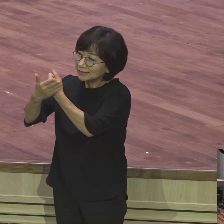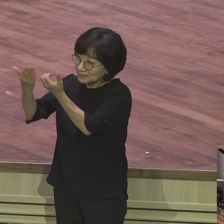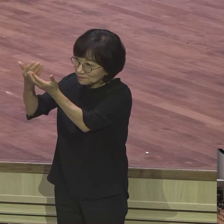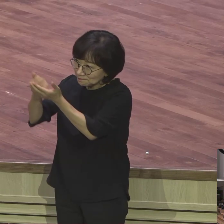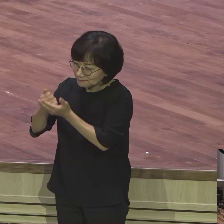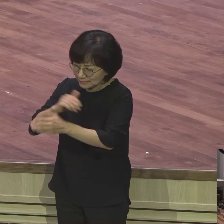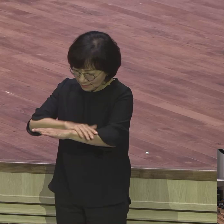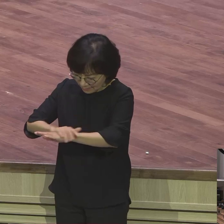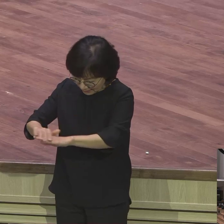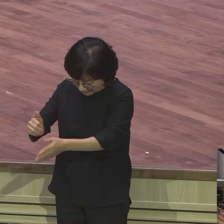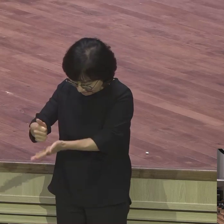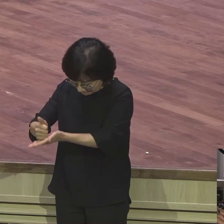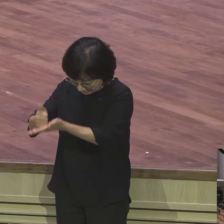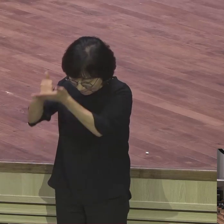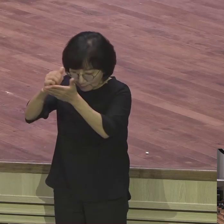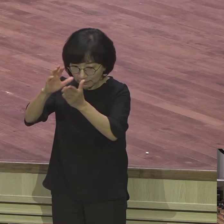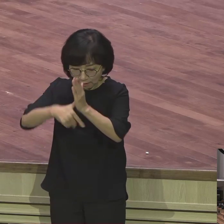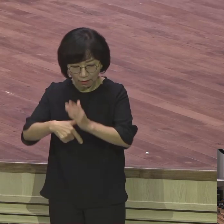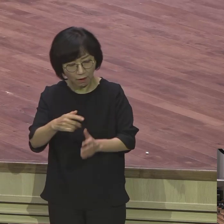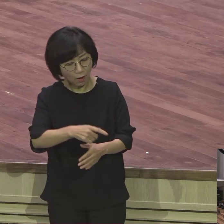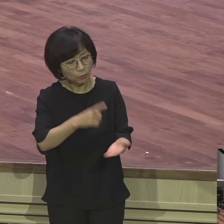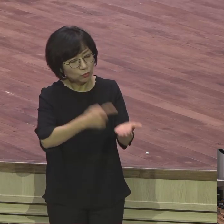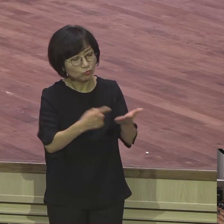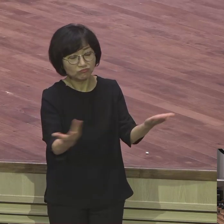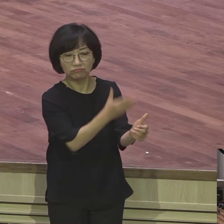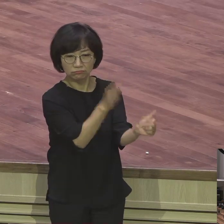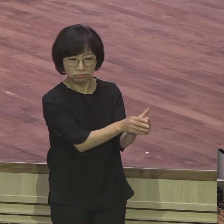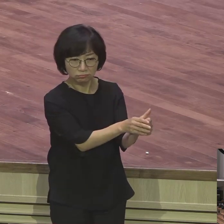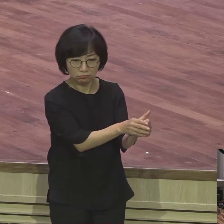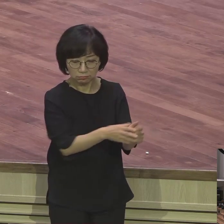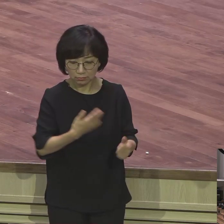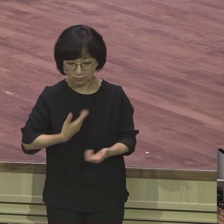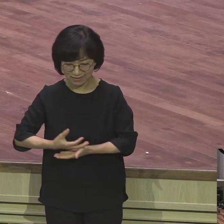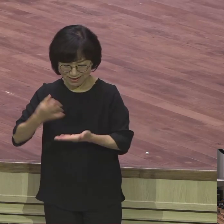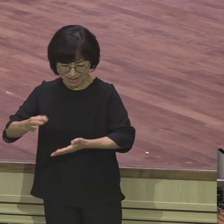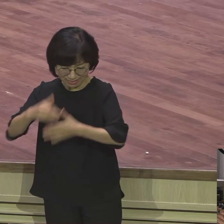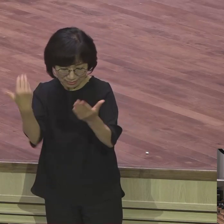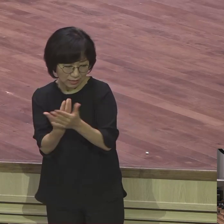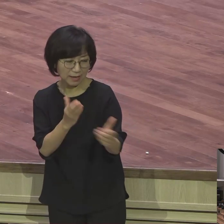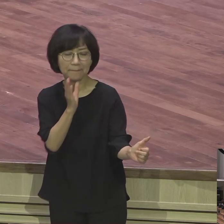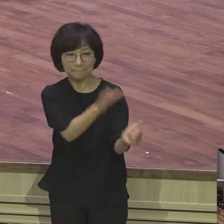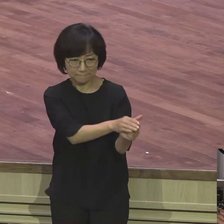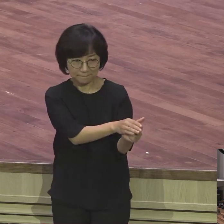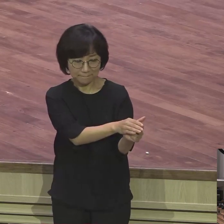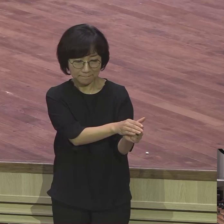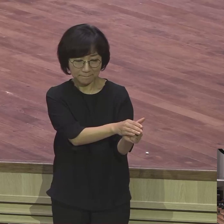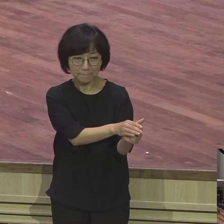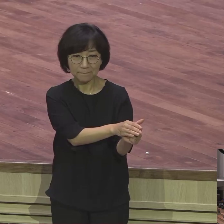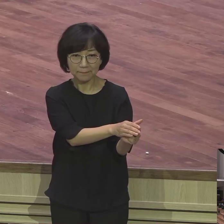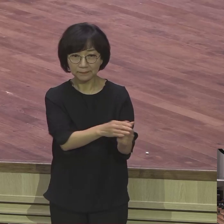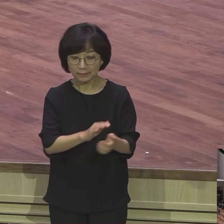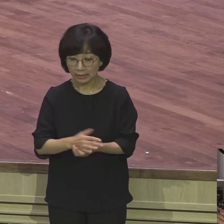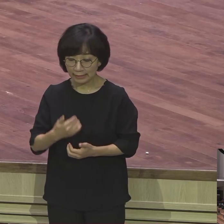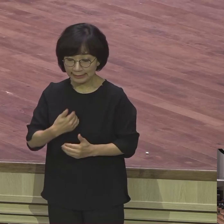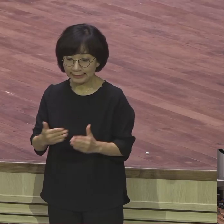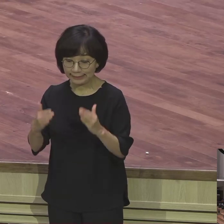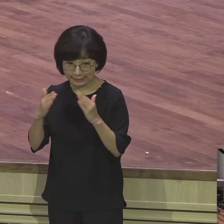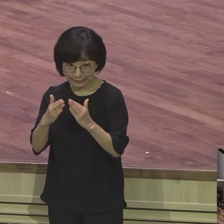요셉을 가전총무로 삼고 자기의 소유를 다 그의 손에 위탁하니 그가 요셉에게 자기의 집과 그의 모든 소유물을